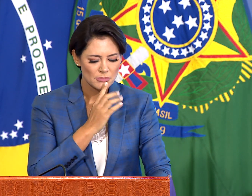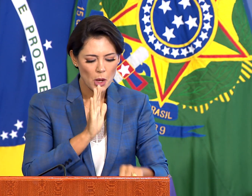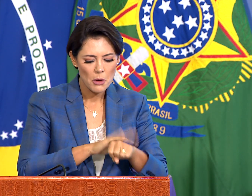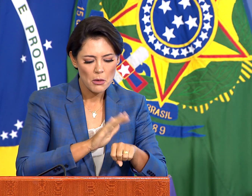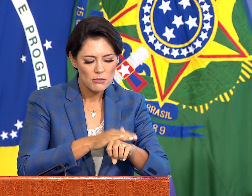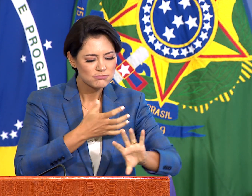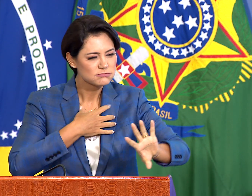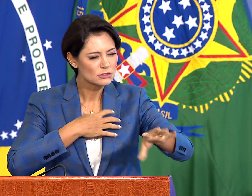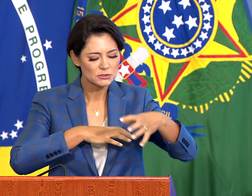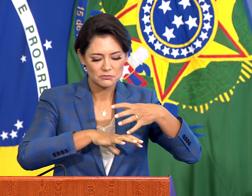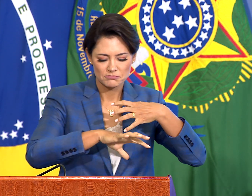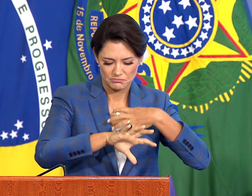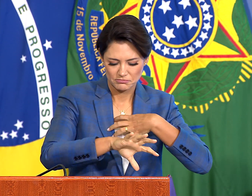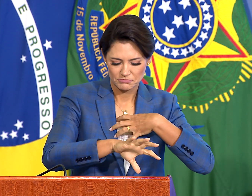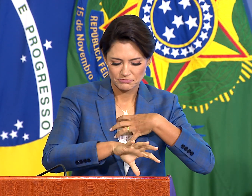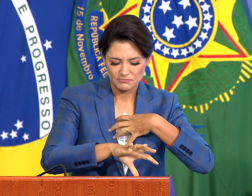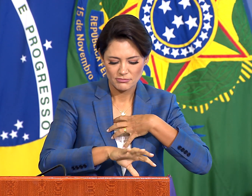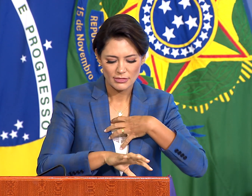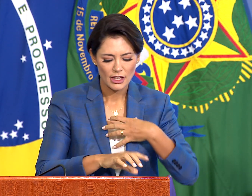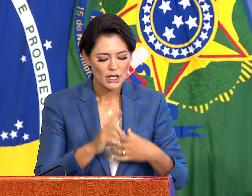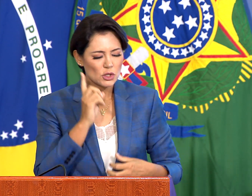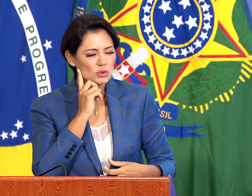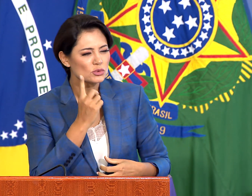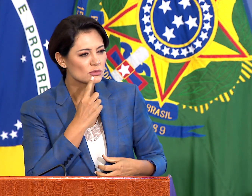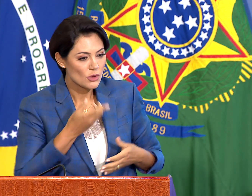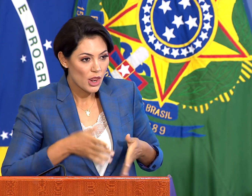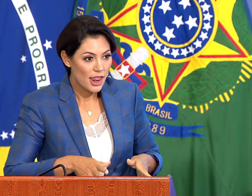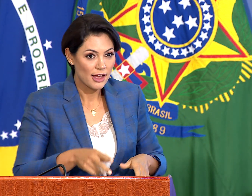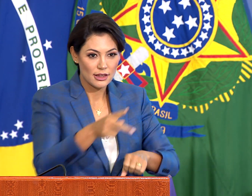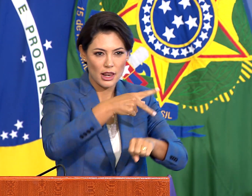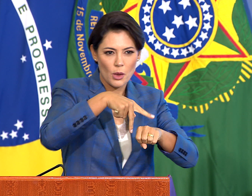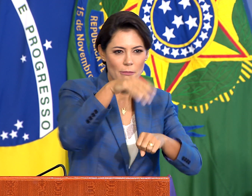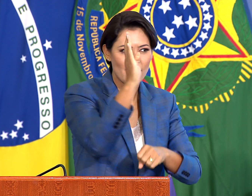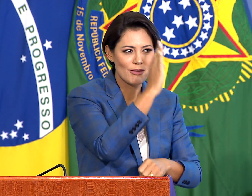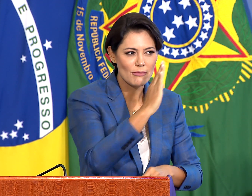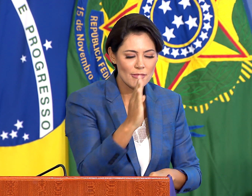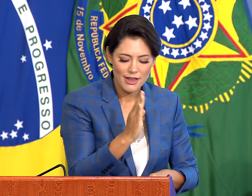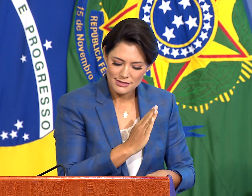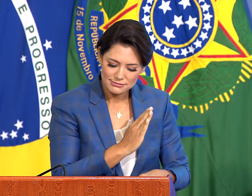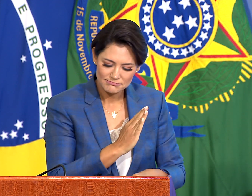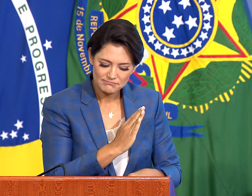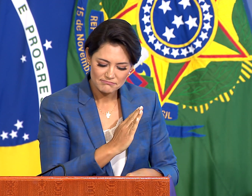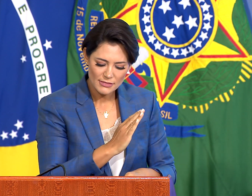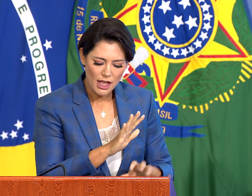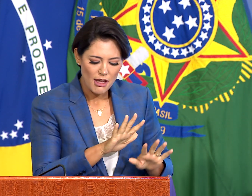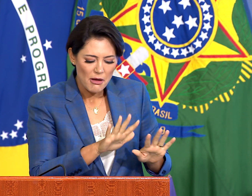dos meus amigos surdos que se sentem estrangeiros em seu próprio país.